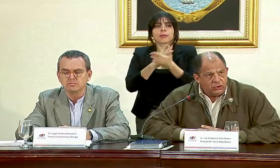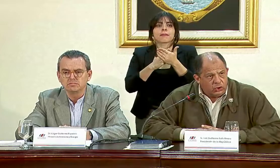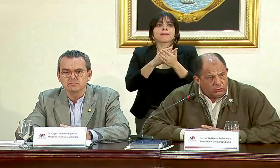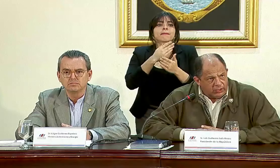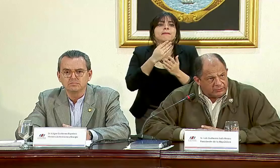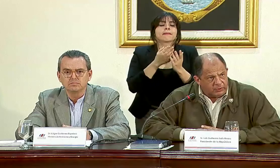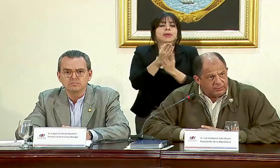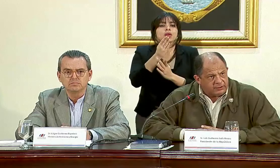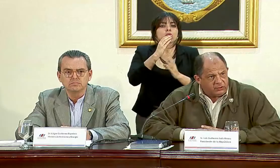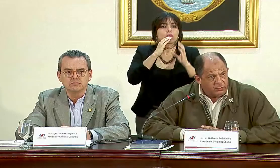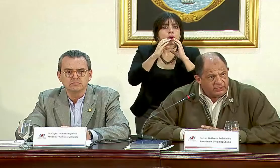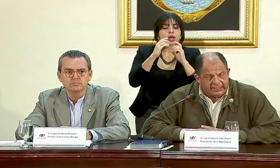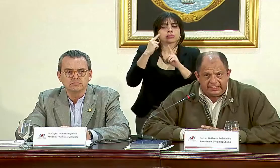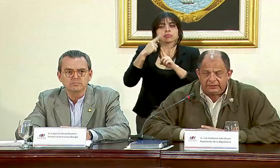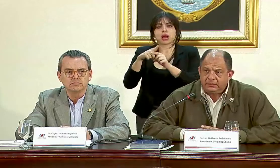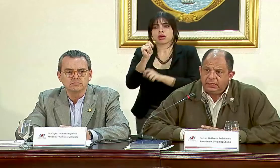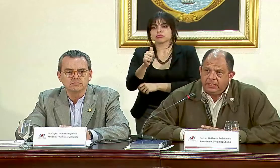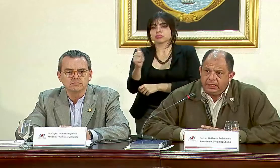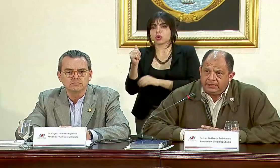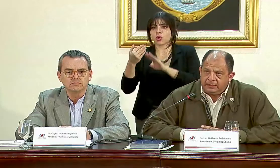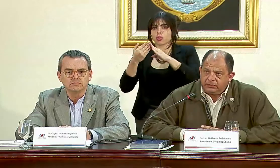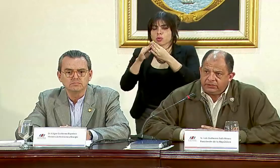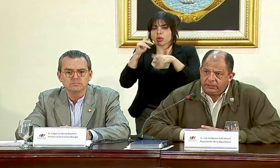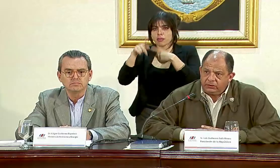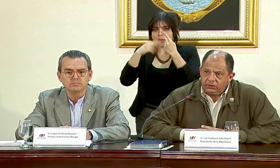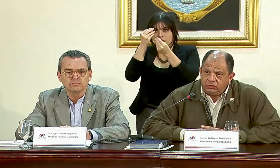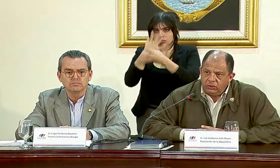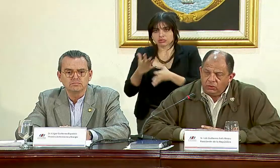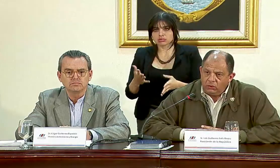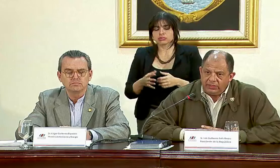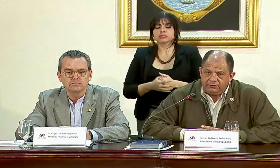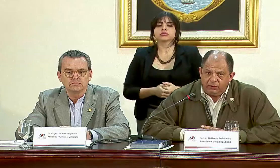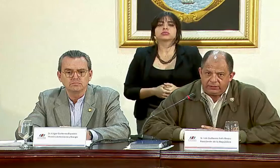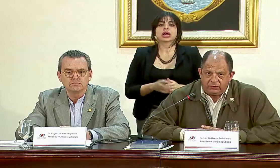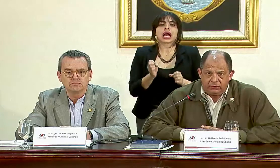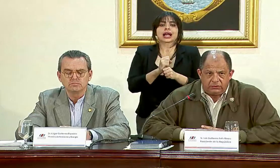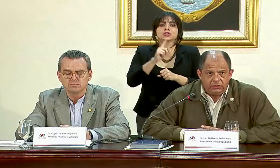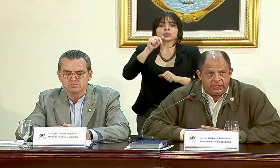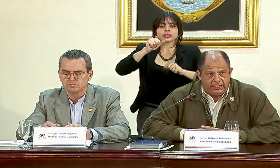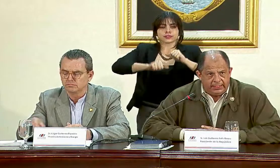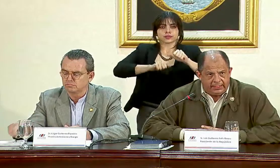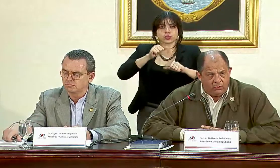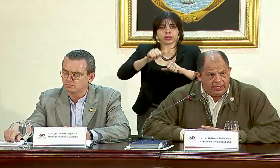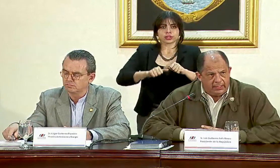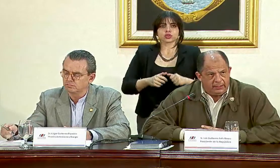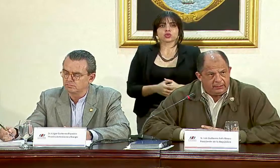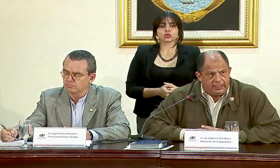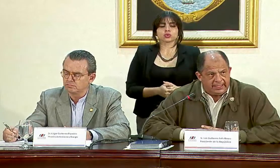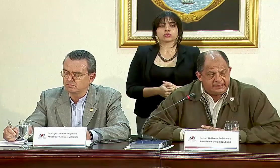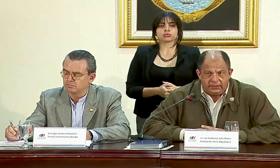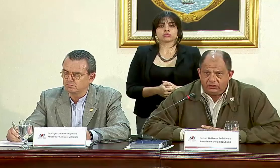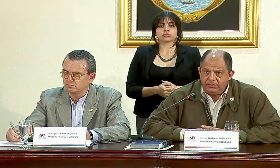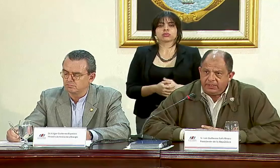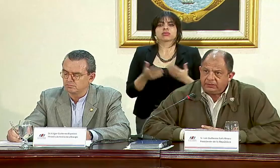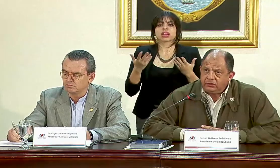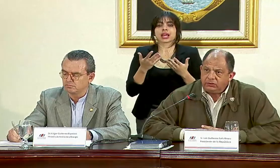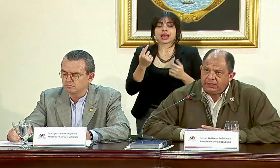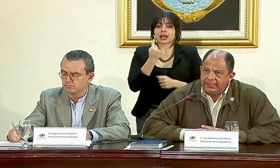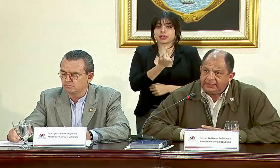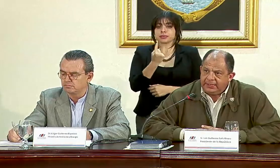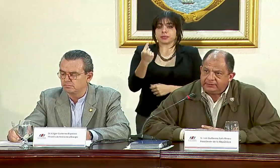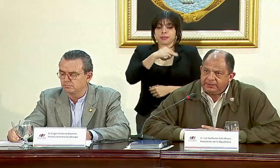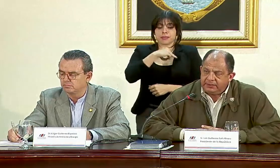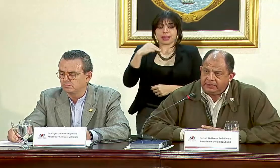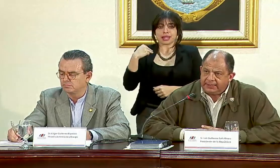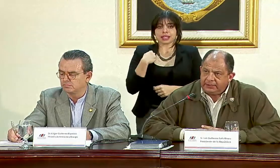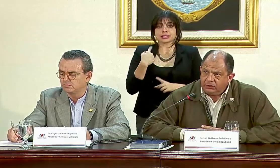comunicación como a las propias comunidades. Estamos haciendo un esfuerzo en el cual las y los ministros,